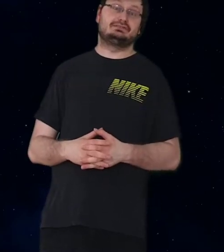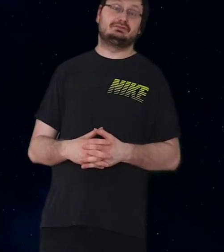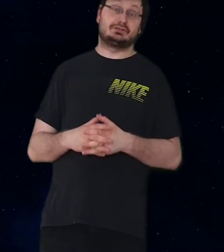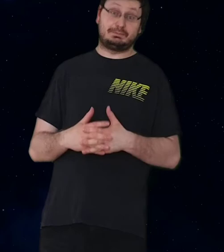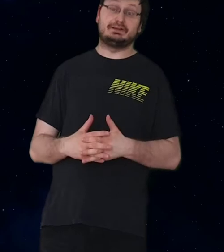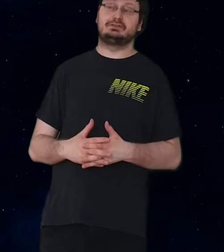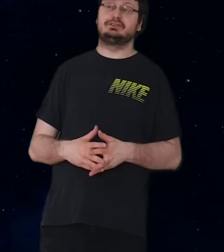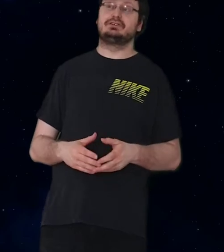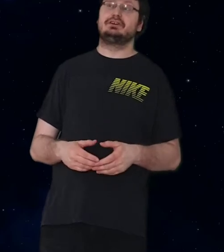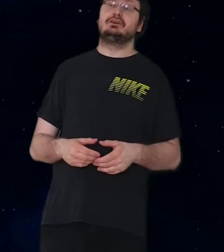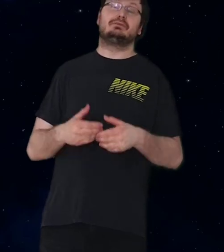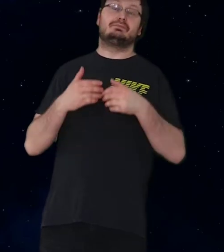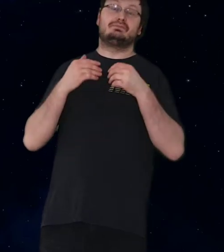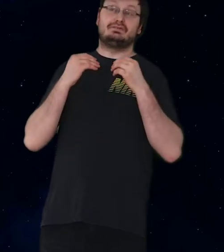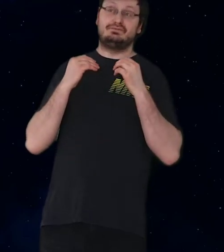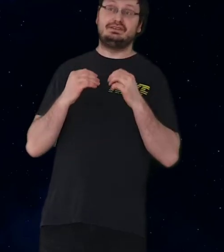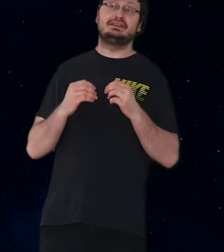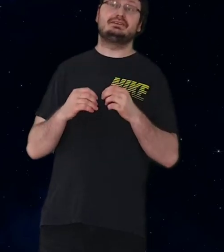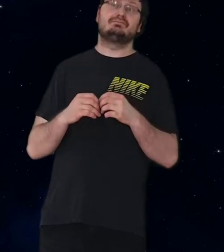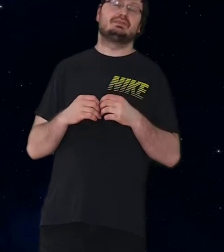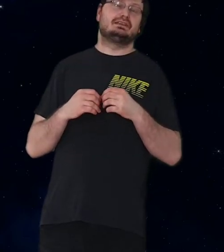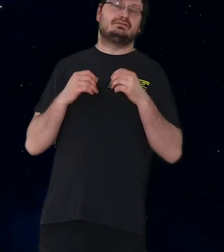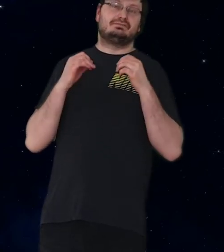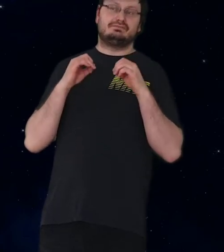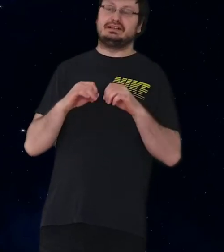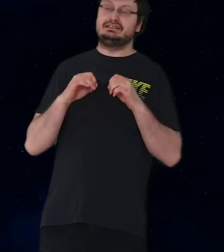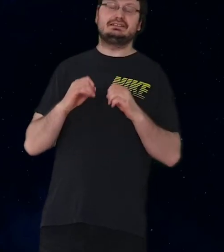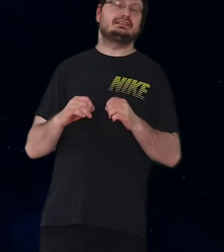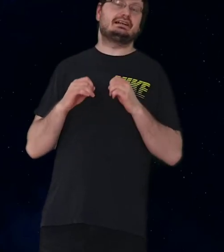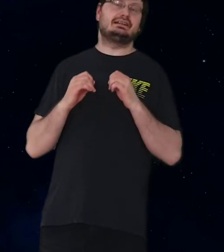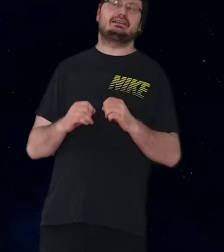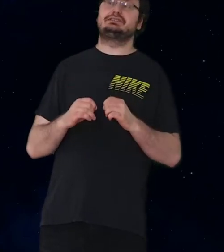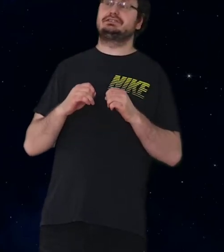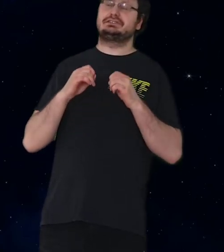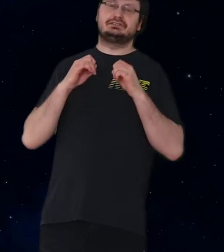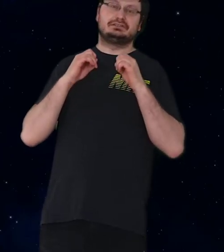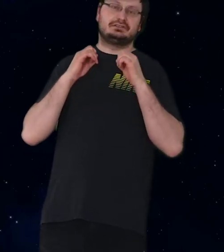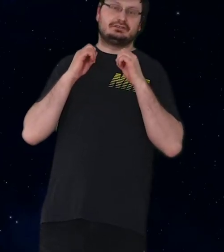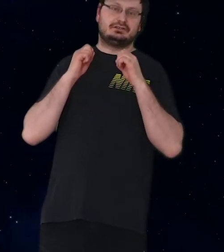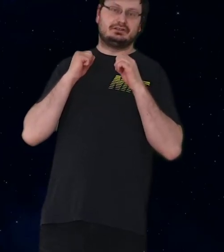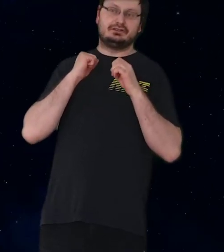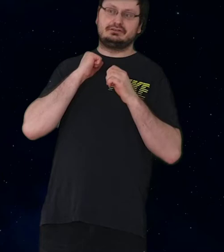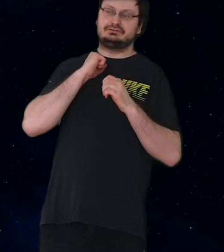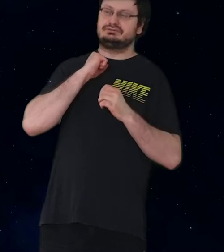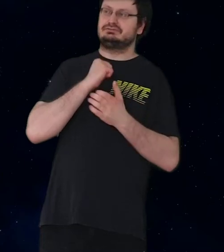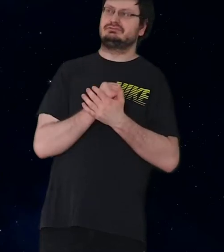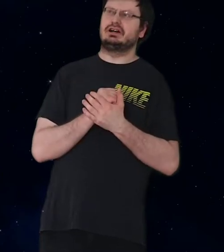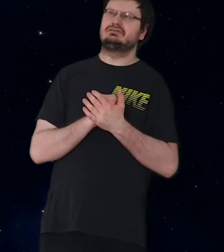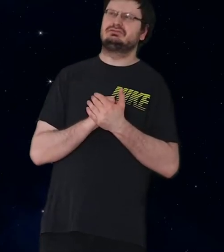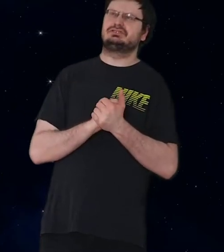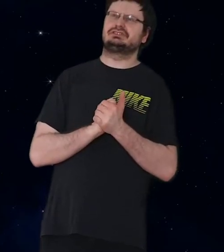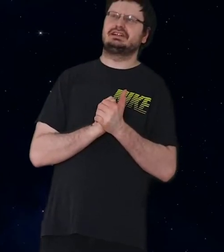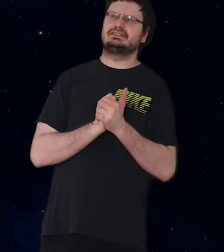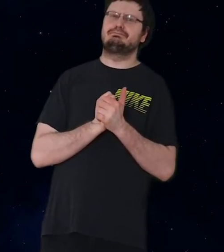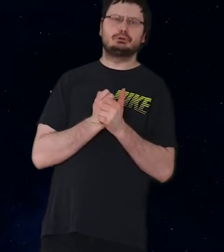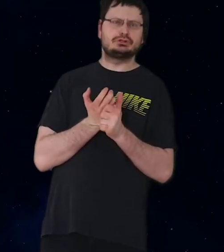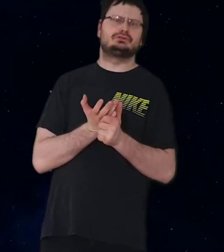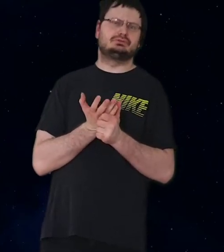verspreche euch, und wenn wir, wenn ihr den Kanal richtig, äh, da soll ich sagen, pushen tut,